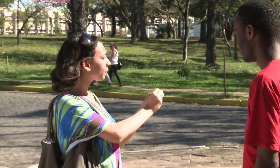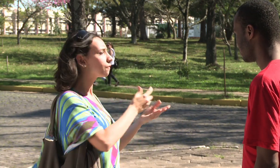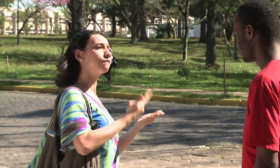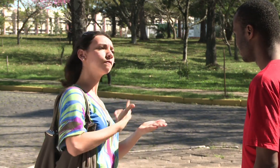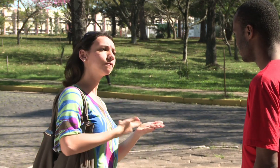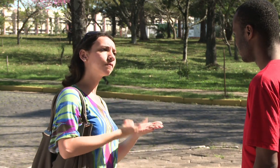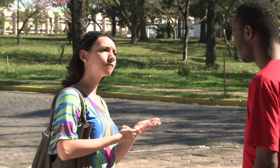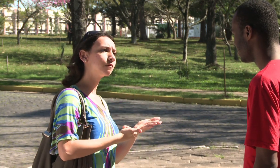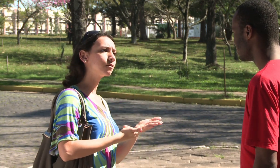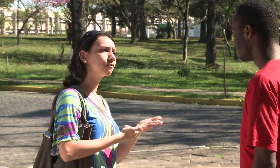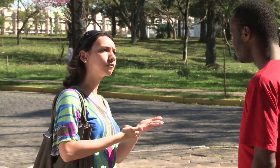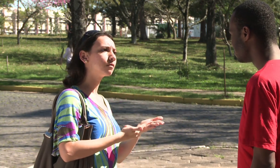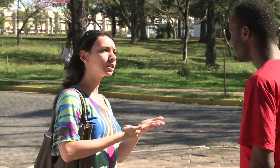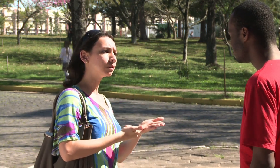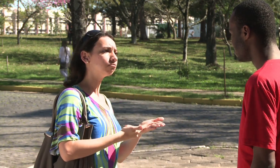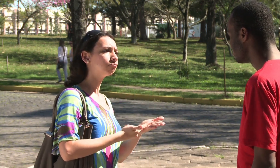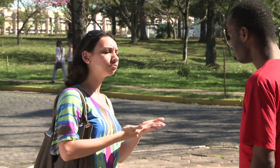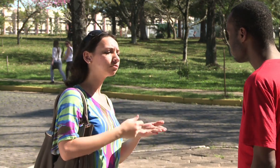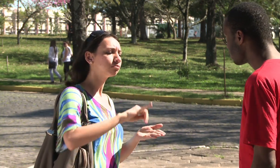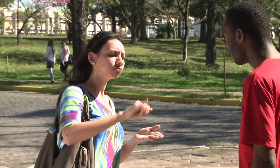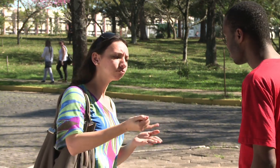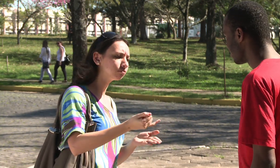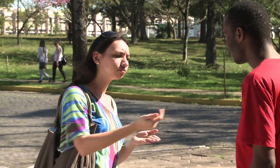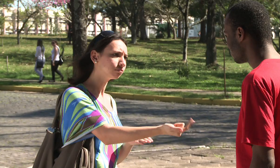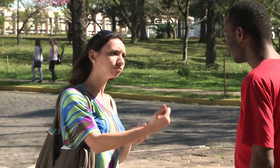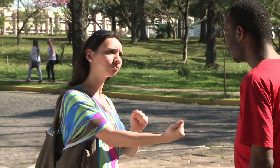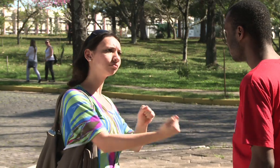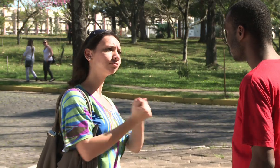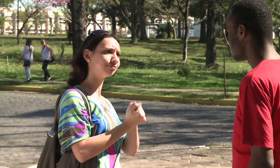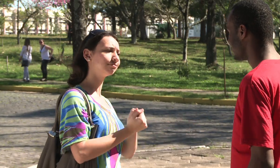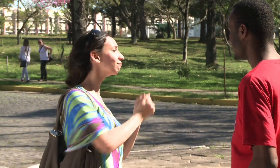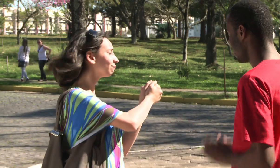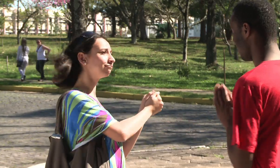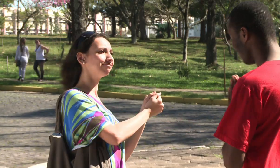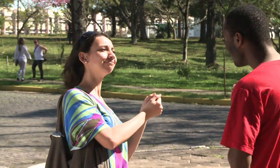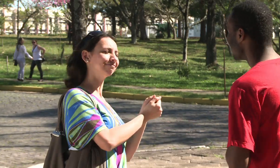Falando nisso, preciso ir lá e entregar um livro. Aproveito e vem junto. Vamos? Sim, vamos.